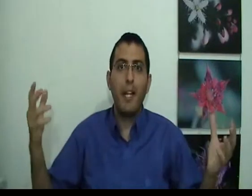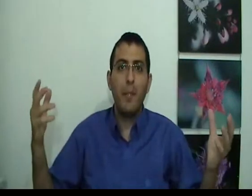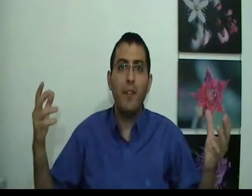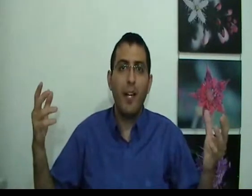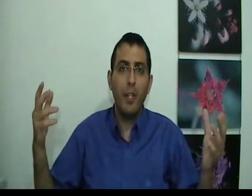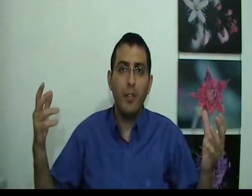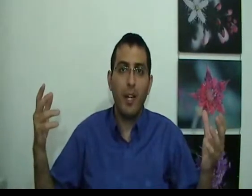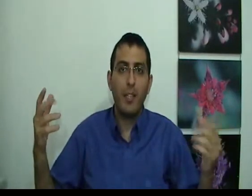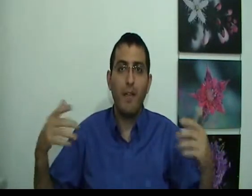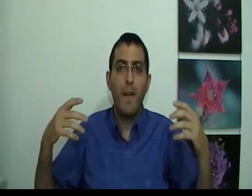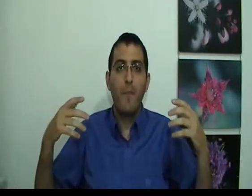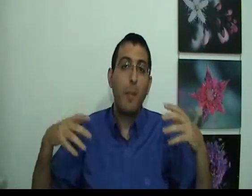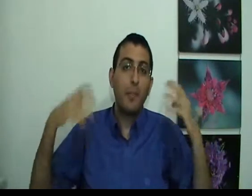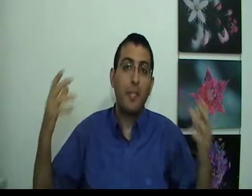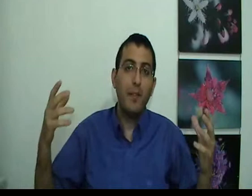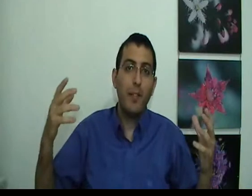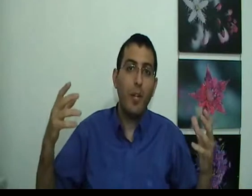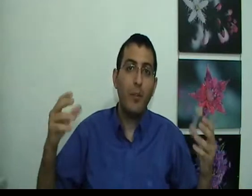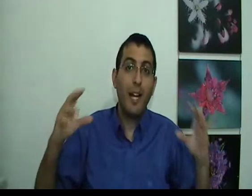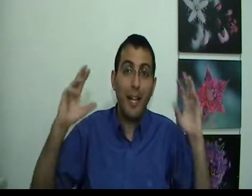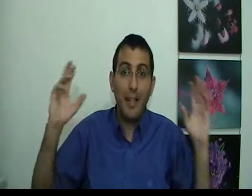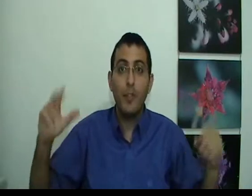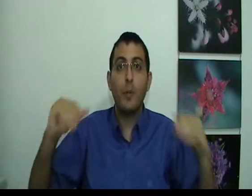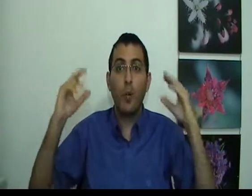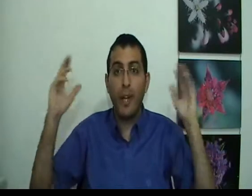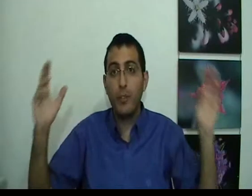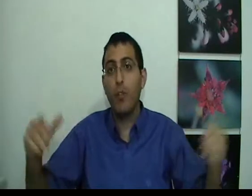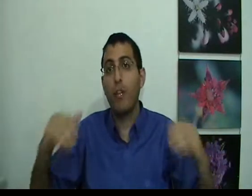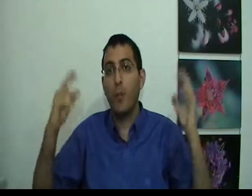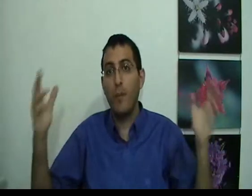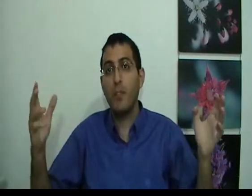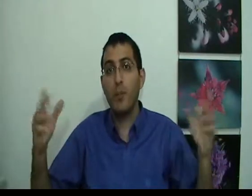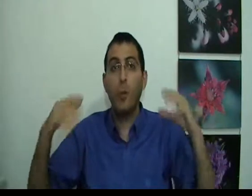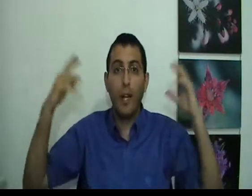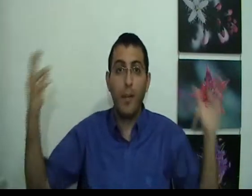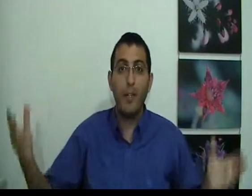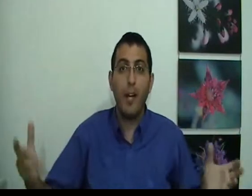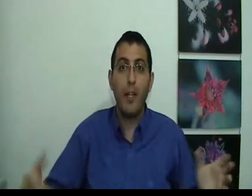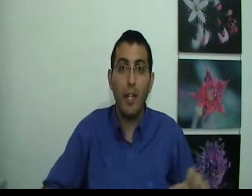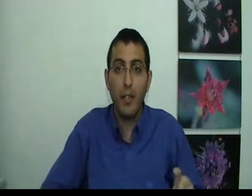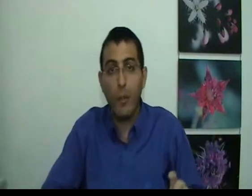מדבר גדול יותר עכשיו, מהפרספקטיבה הגדולה יותר, האדם עצמו עם כל הרצונות שלו, עם כל המחשבות שלו הוא חלק מדבר חיירות גדול